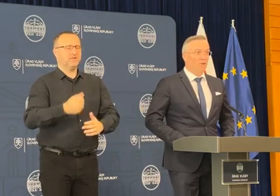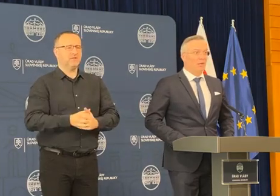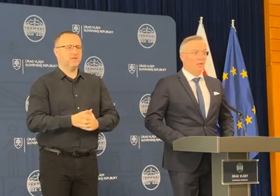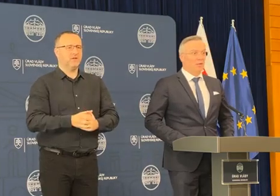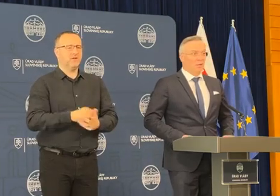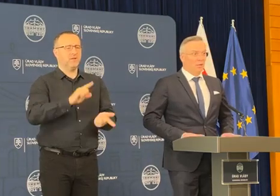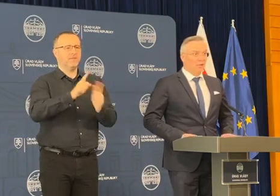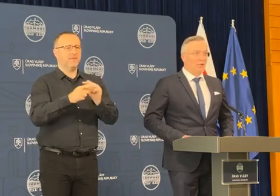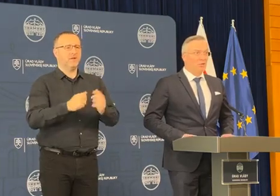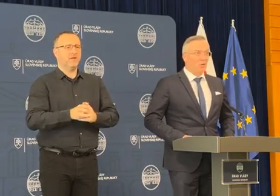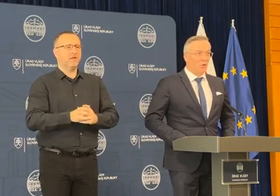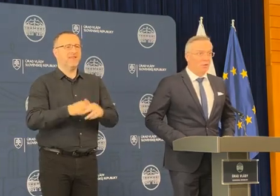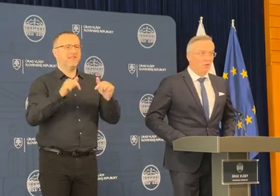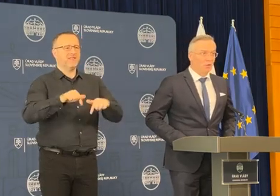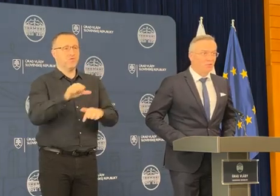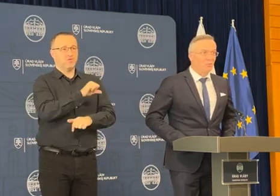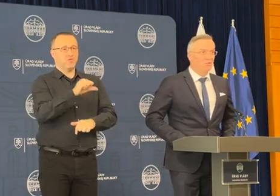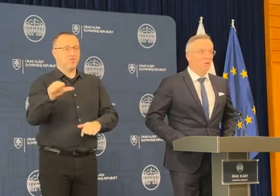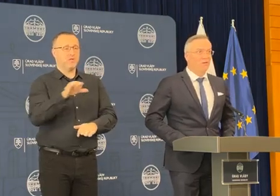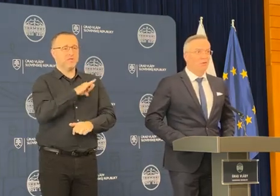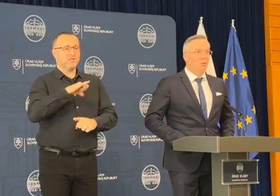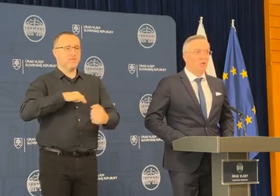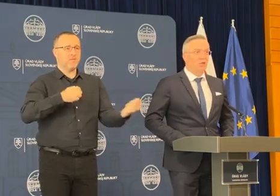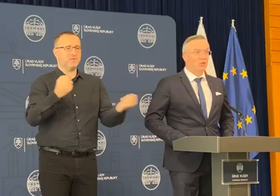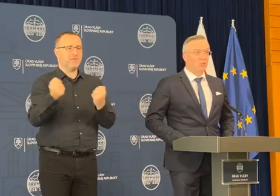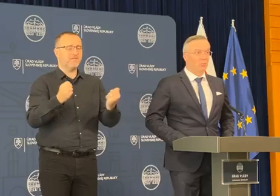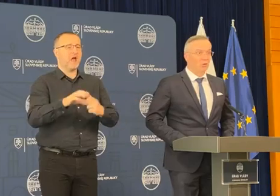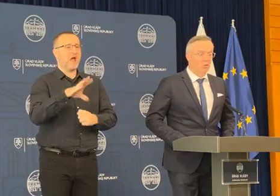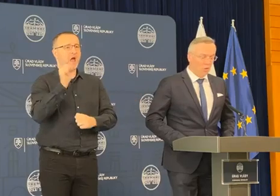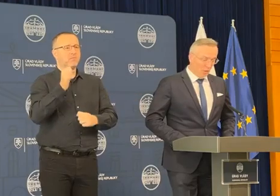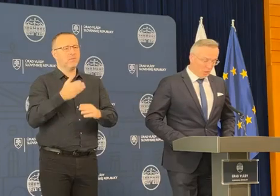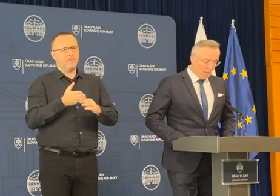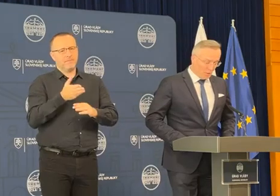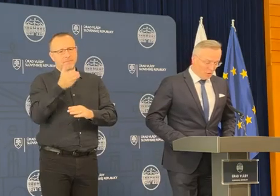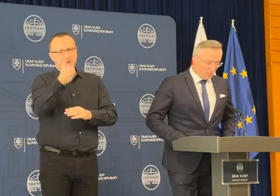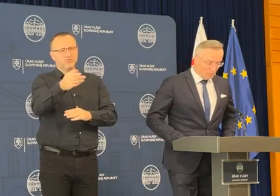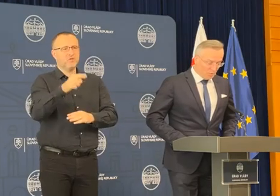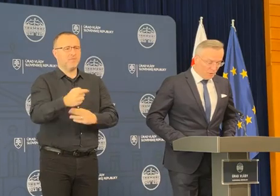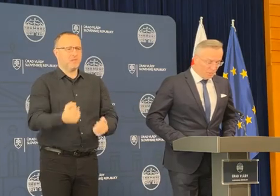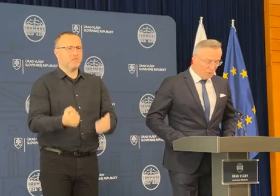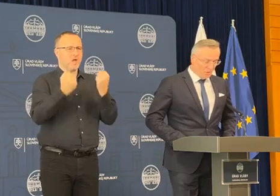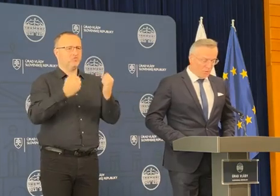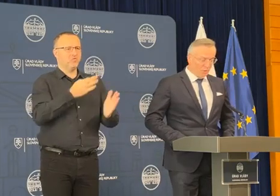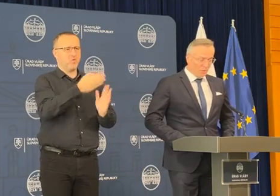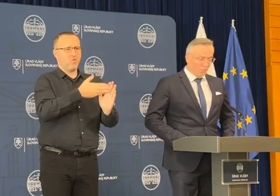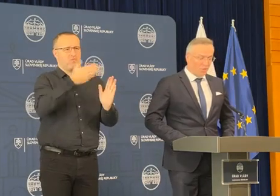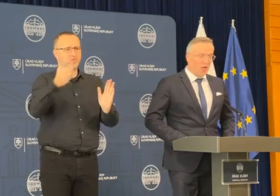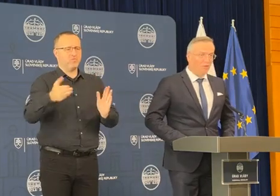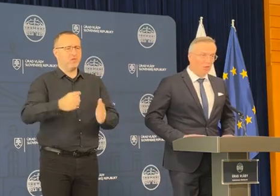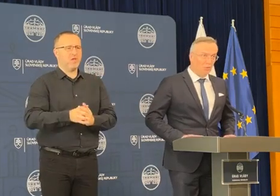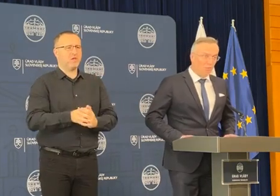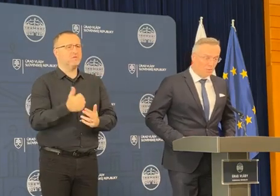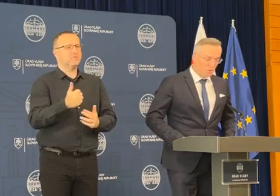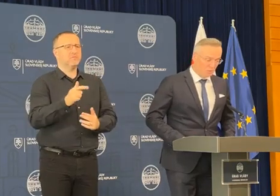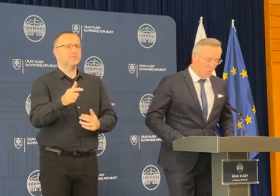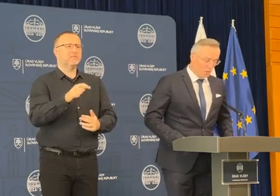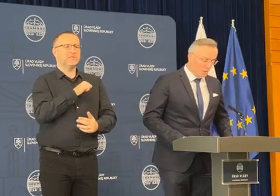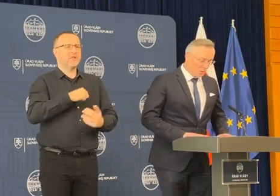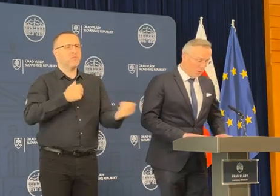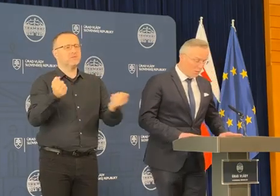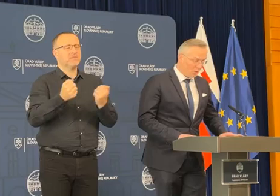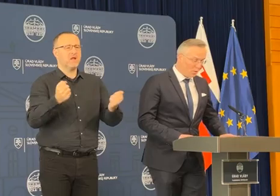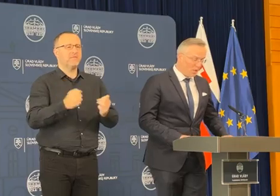pre tento rok, pre samozprávy, aby prešli týmto náročným obdobím v čo najväčšom